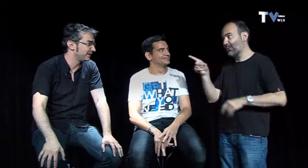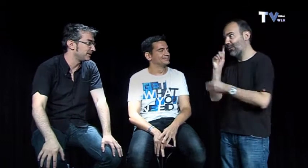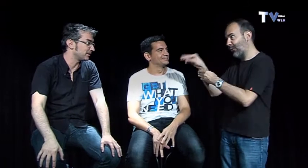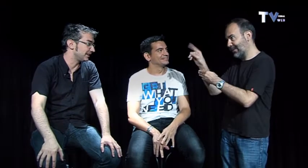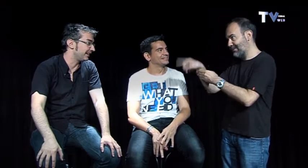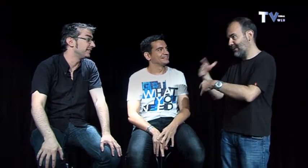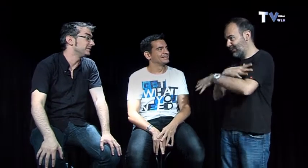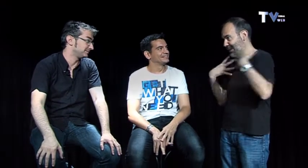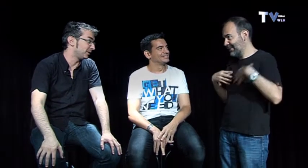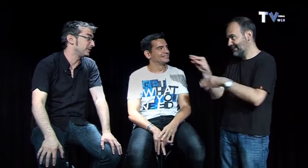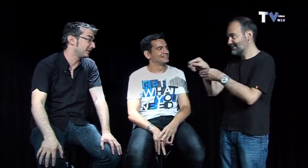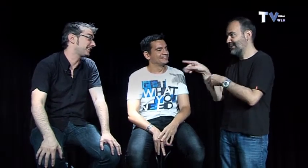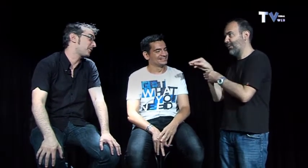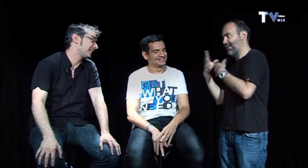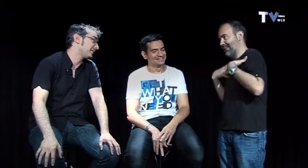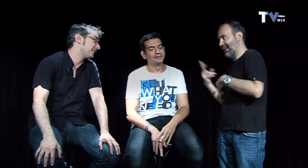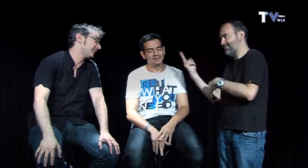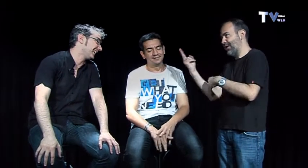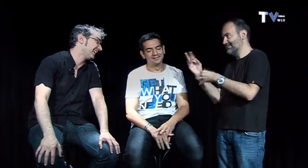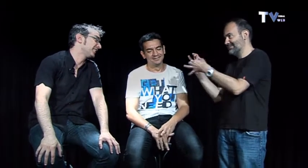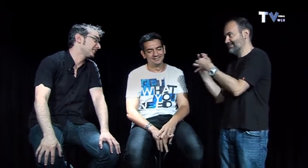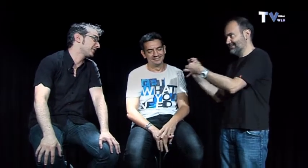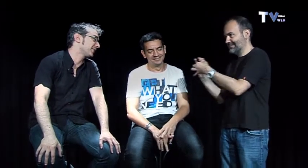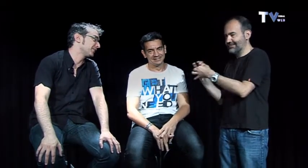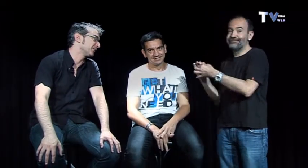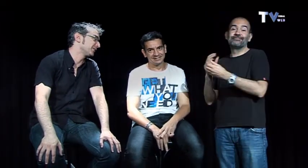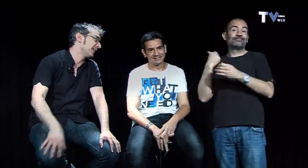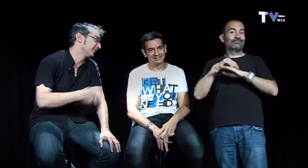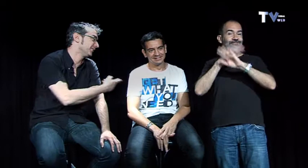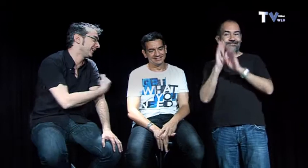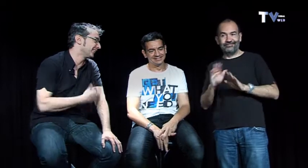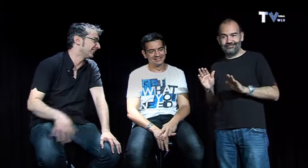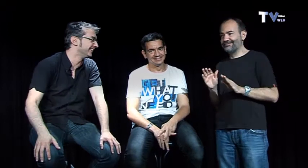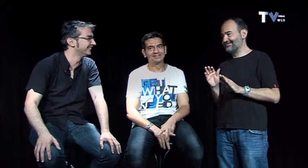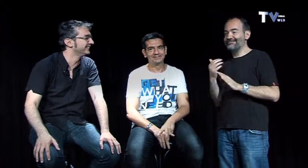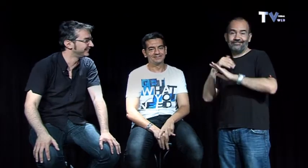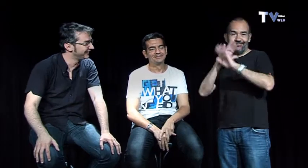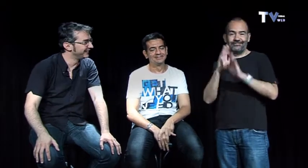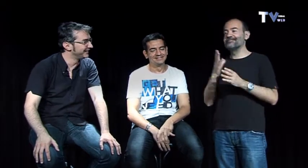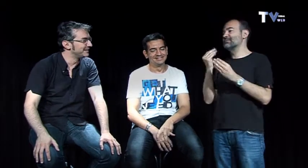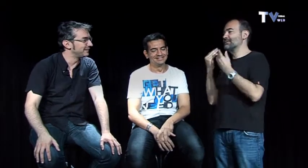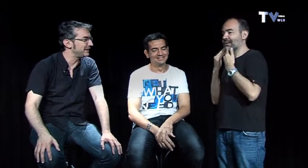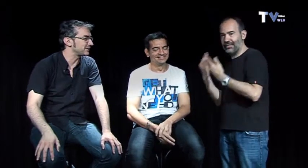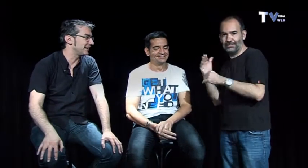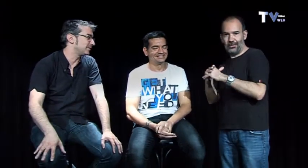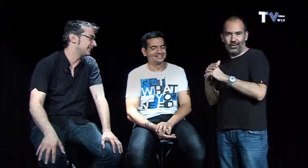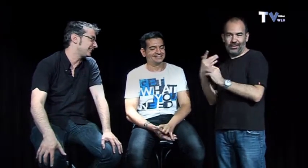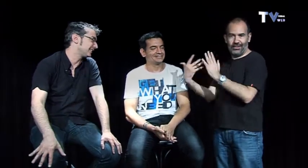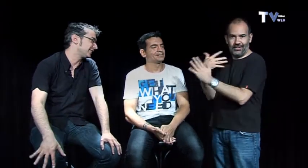pues nada lo mismo que tienes que cuidar también igual que no tienes que cuidar los dos es uno igual al otro vale pues nada muchas gracias a los